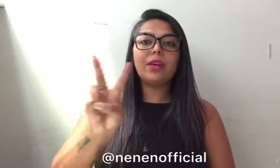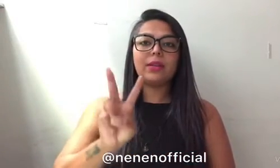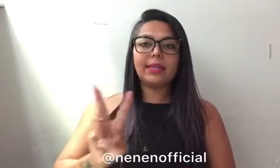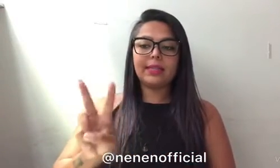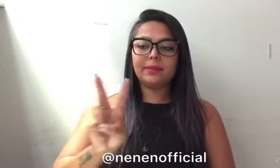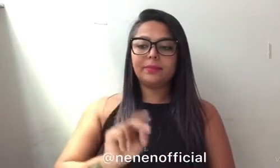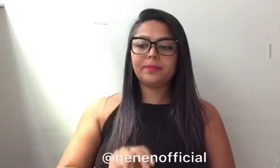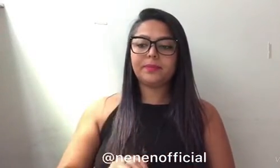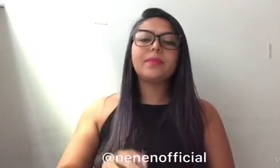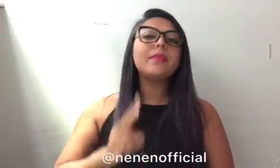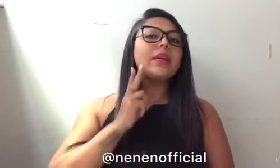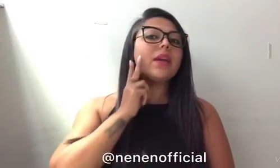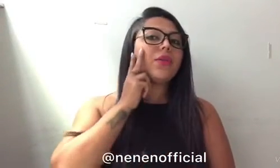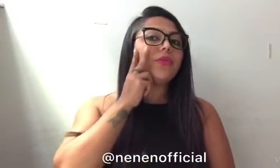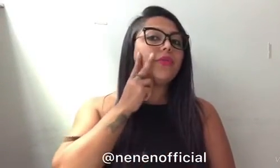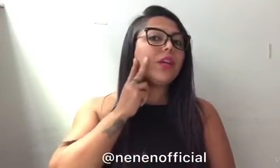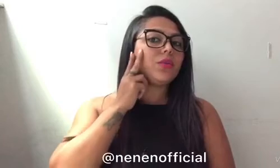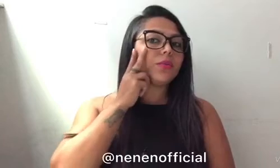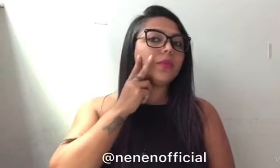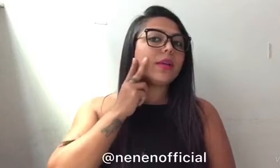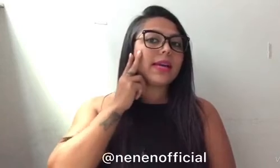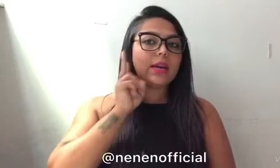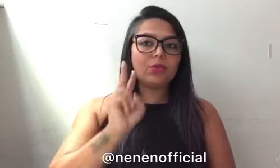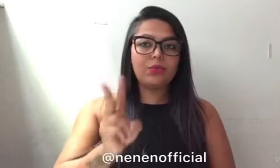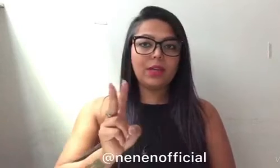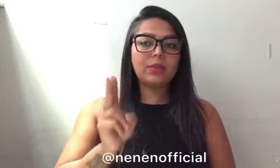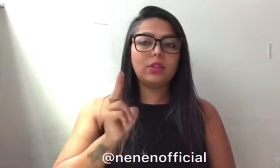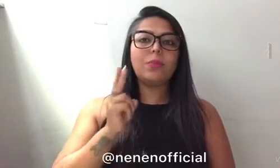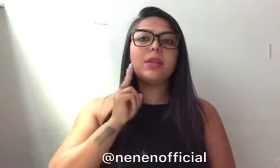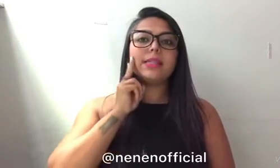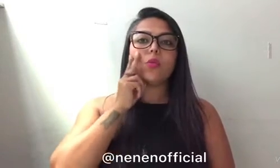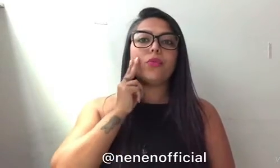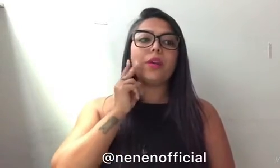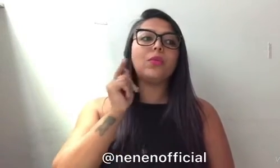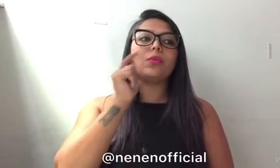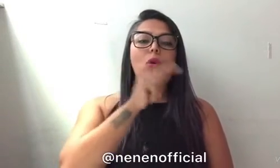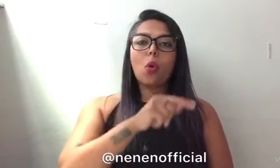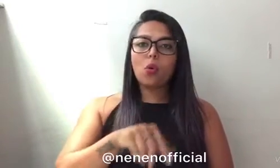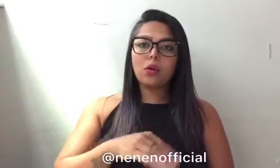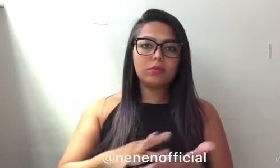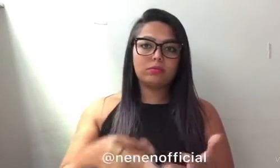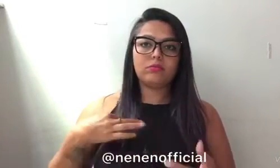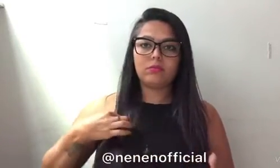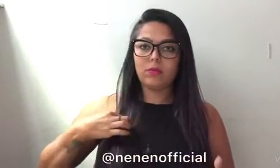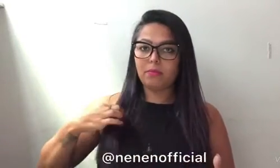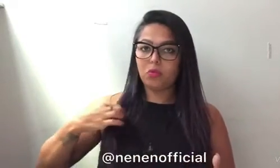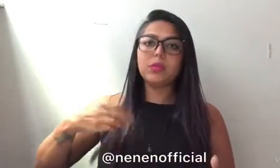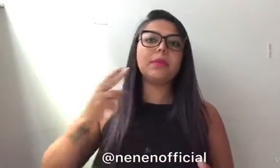Violeta. Vinho. Vinho. O vinho, tanto pode ser o vinho cor, uma blusa,